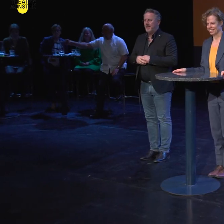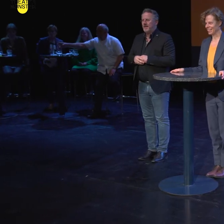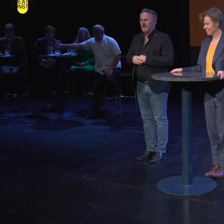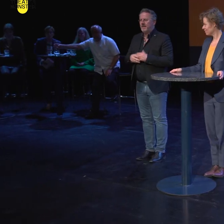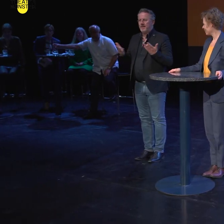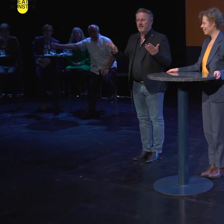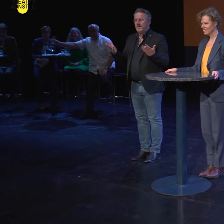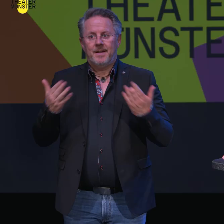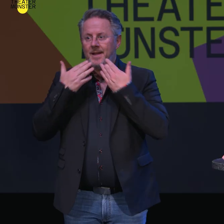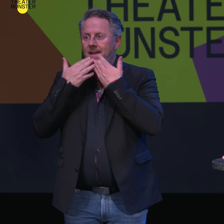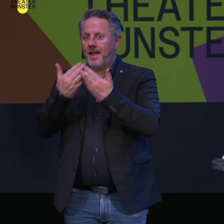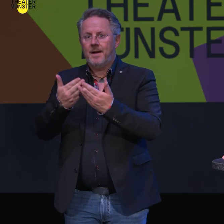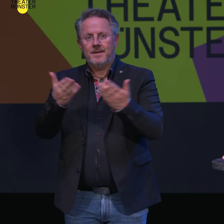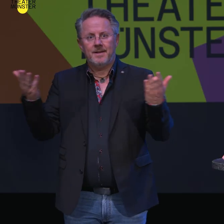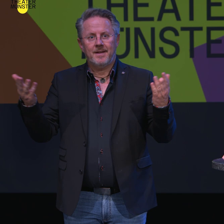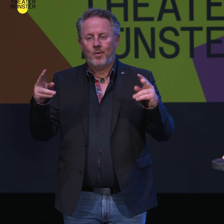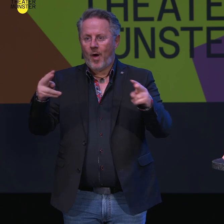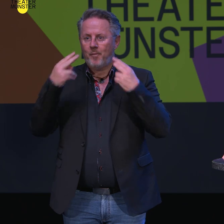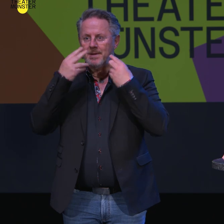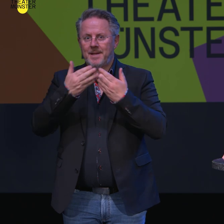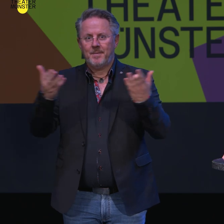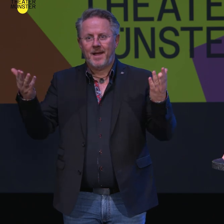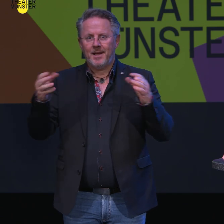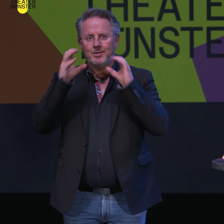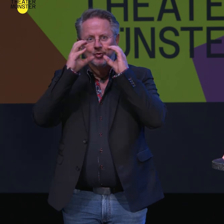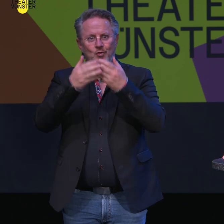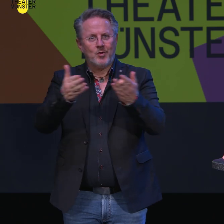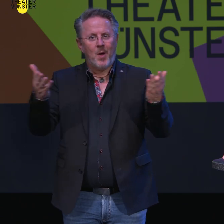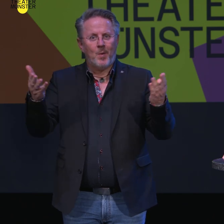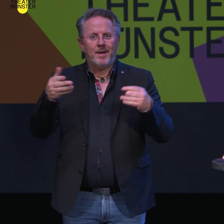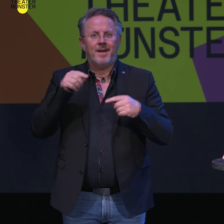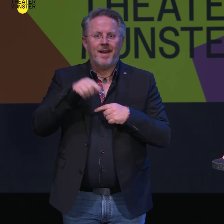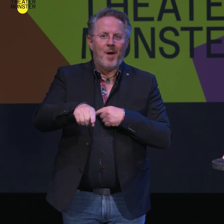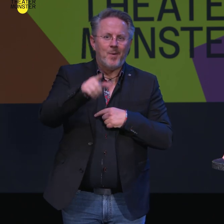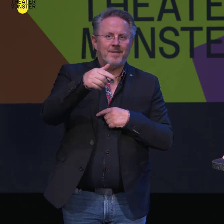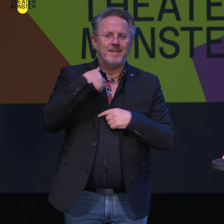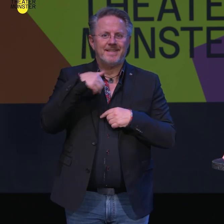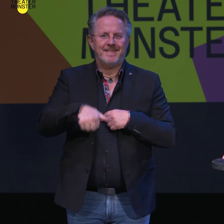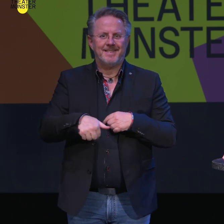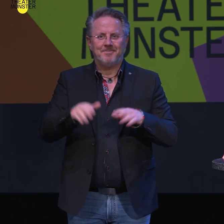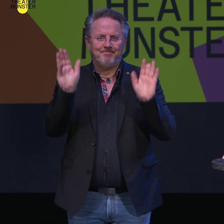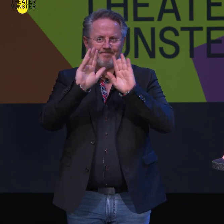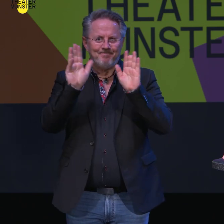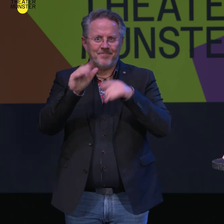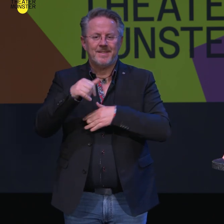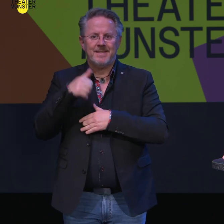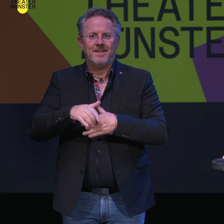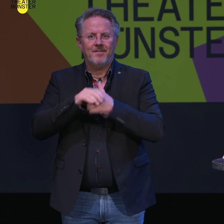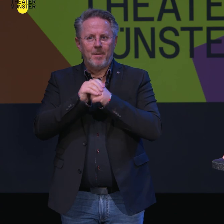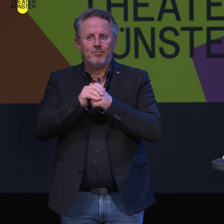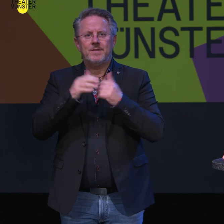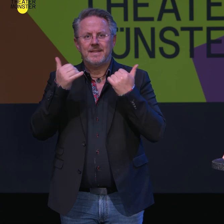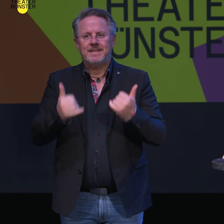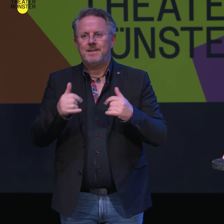Dann danken wir alle sehr für ihre Aufmerksamkeit von den Zuschauerinnen und Zuschauern im Stream. Verabschieden wir uns an dieser Stelle und alle